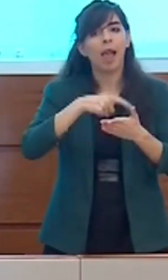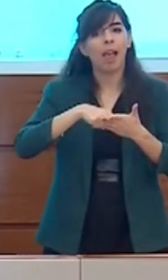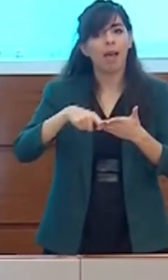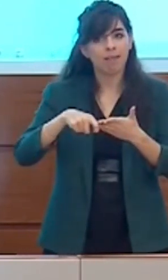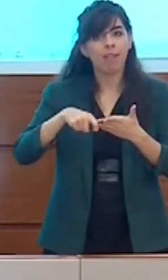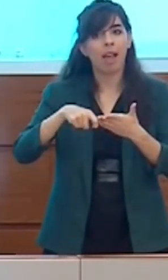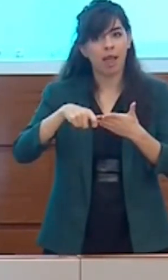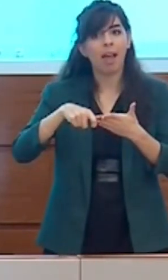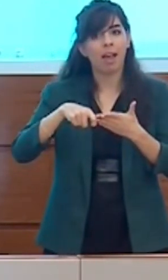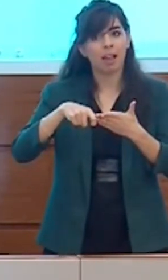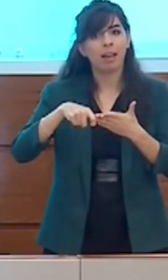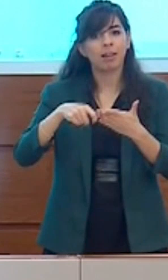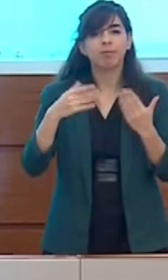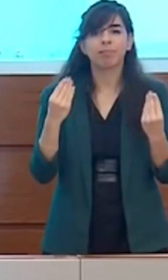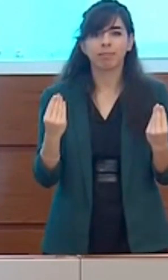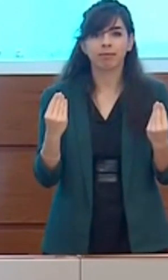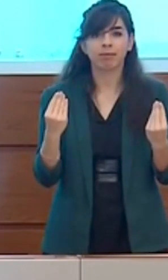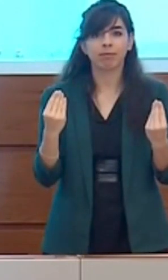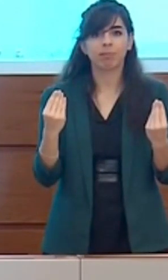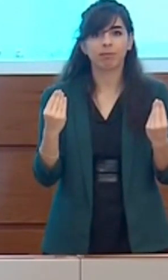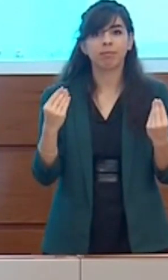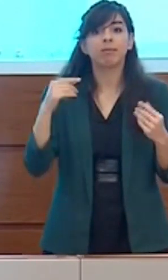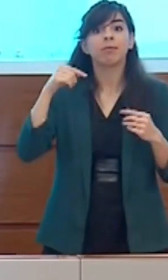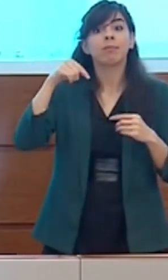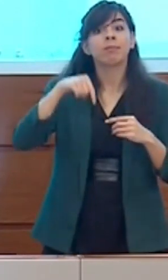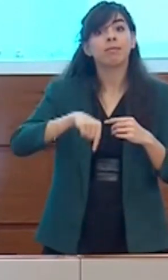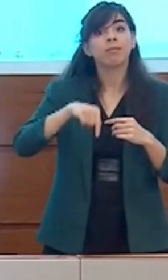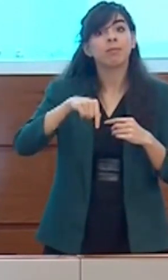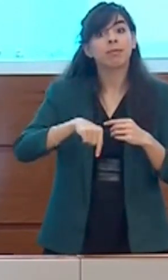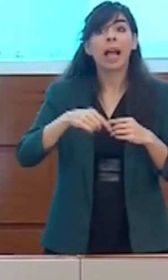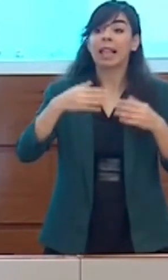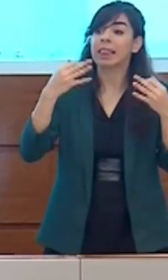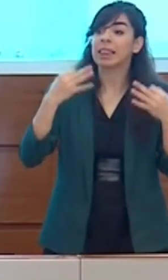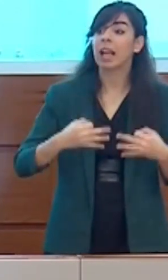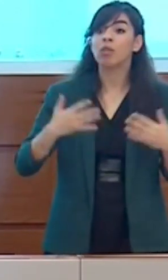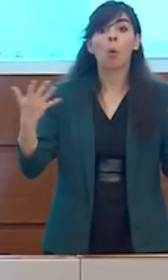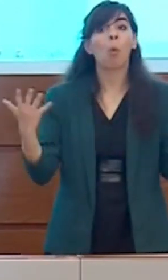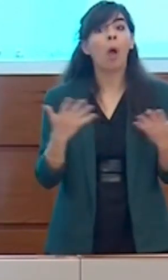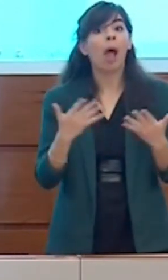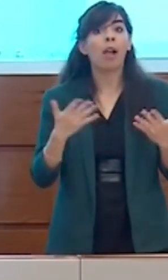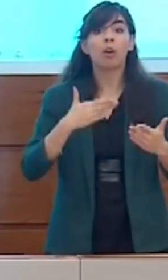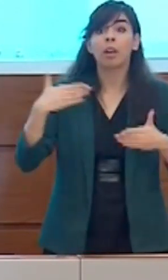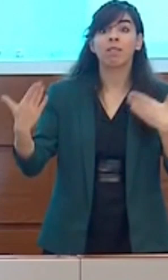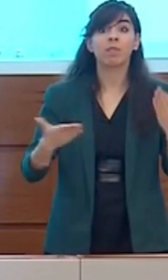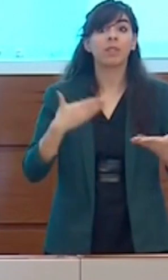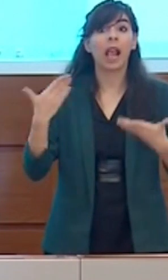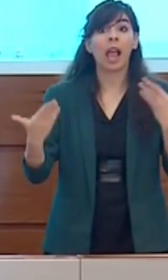stanno facendo che non bisogna prendere nessuna decisione frettolosa,